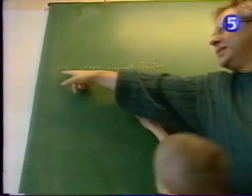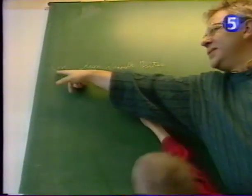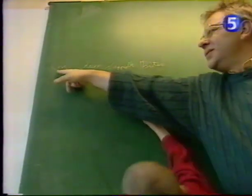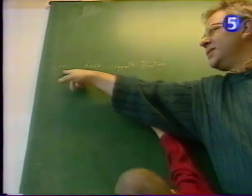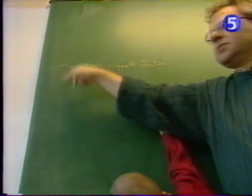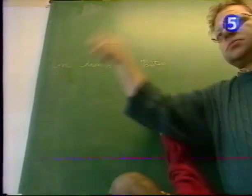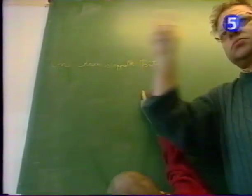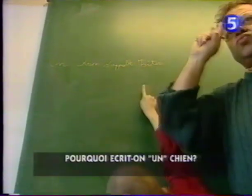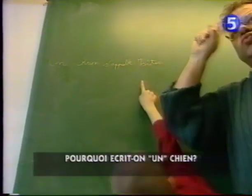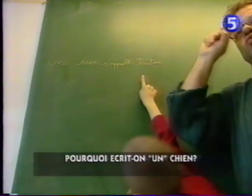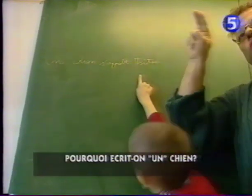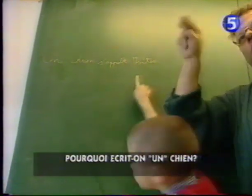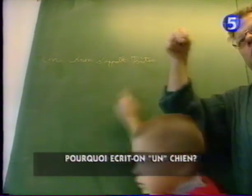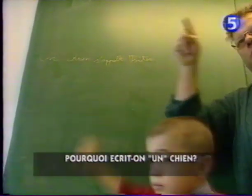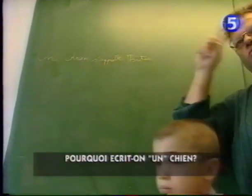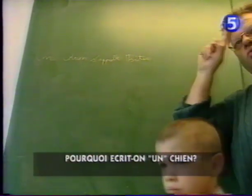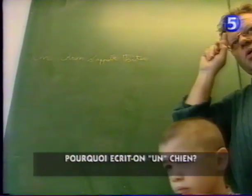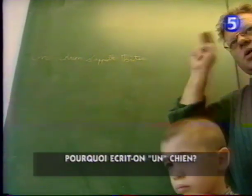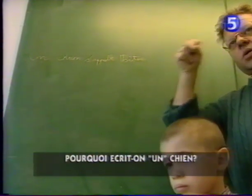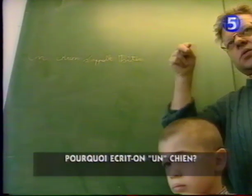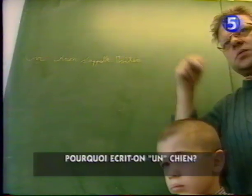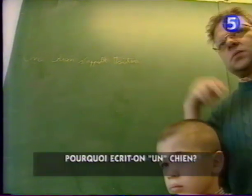Hé, au pire !